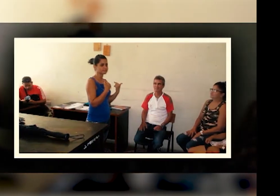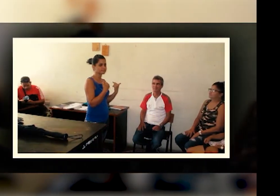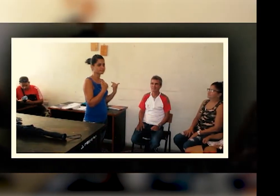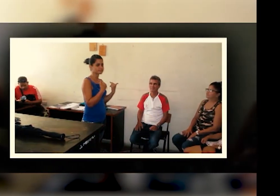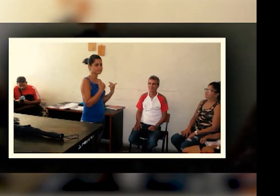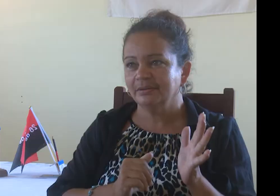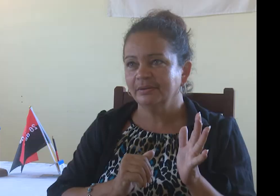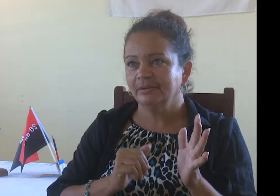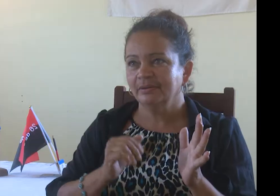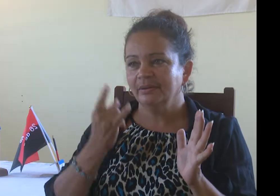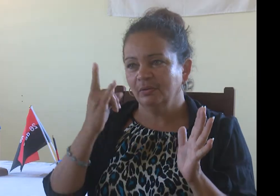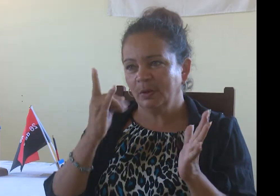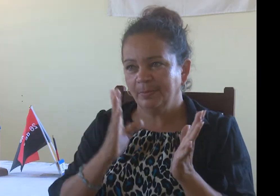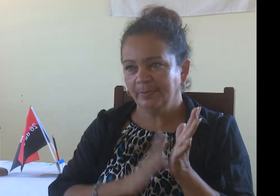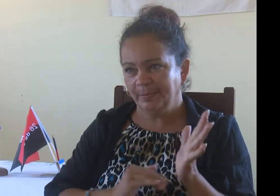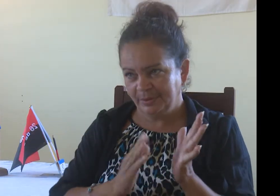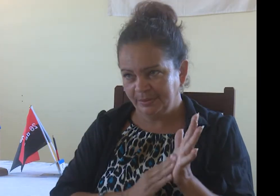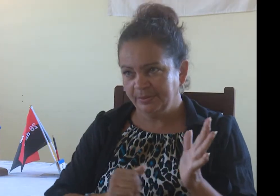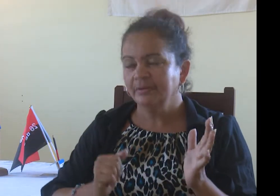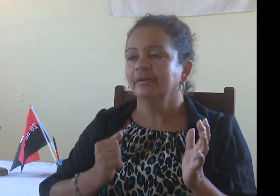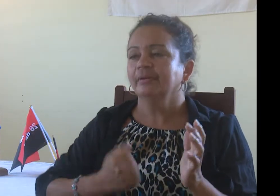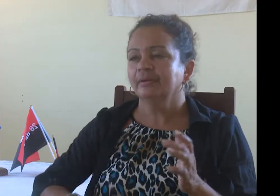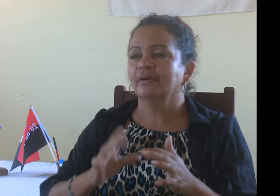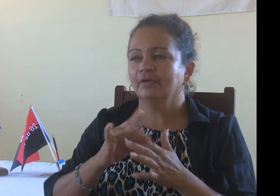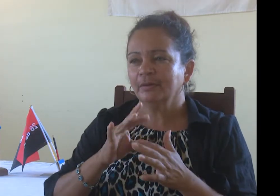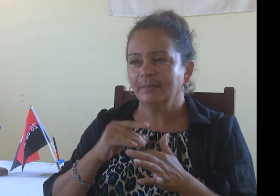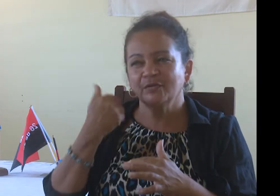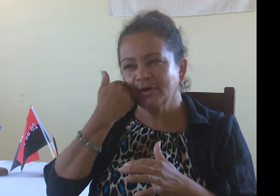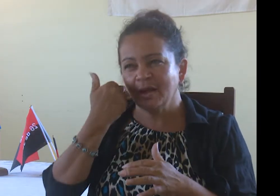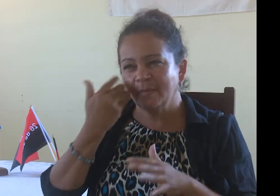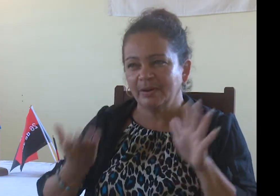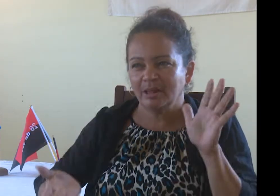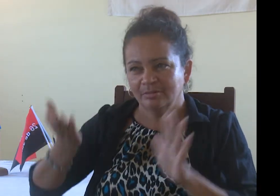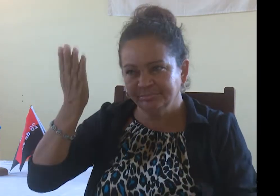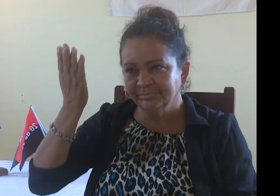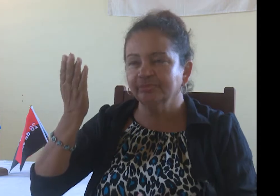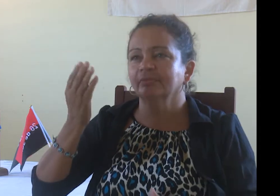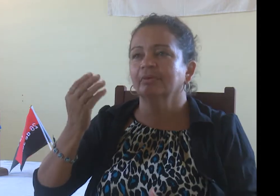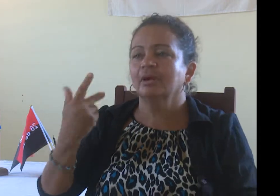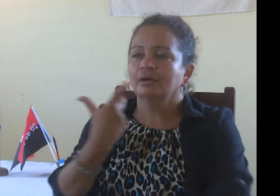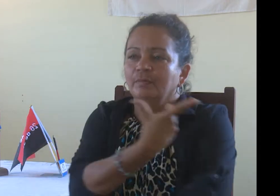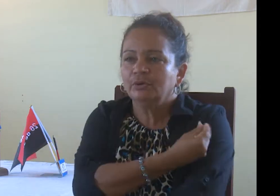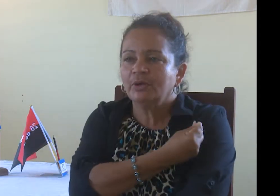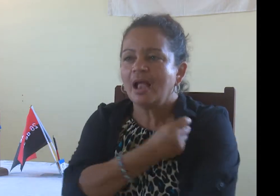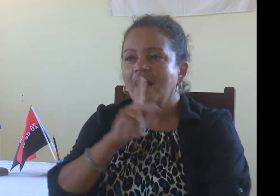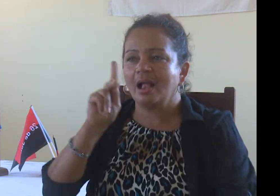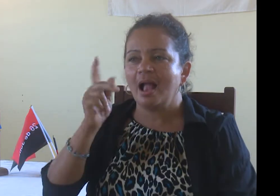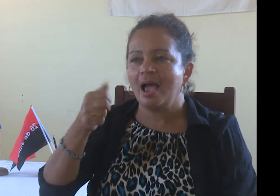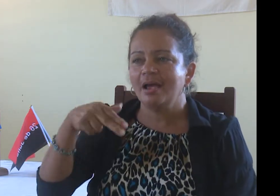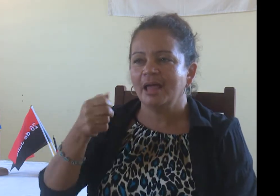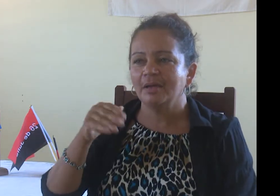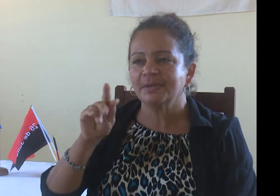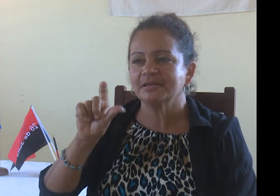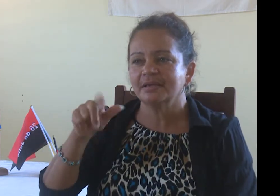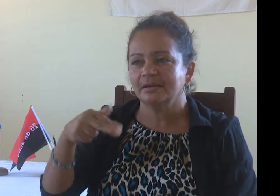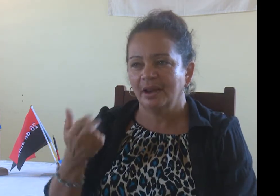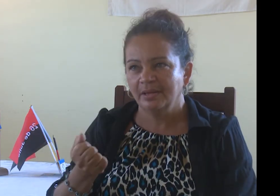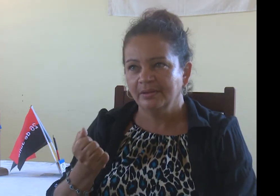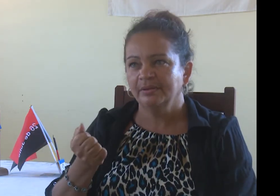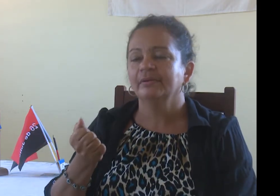A los nueve meses de nacida, tuve una fiebre muy alta y